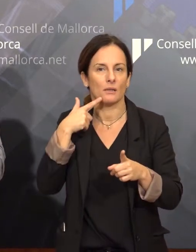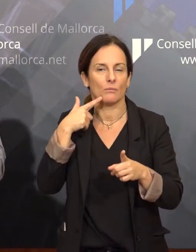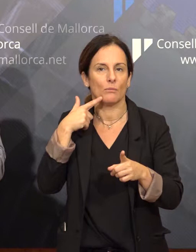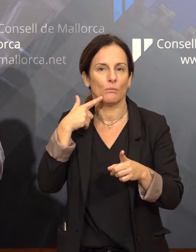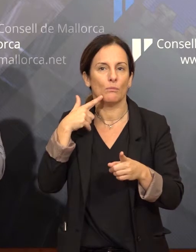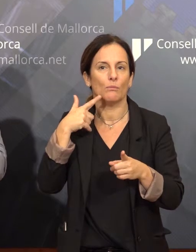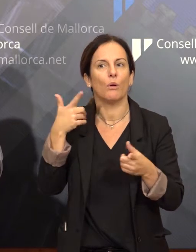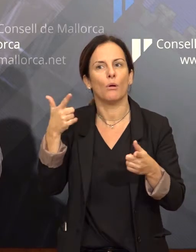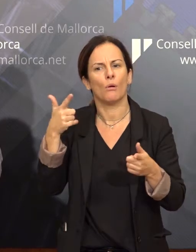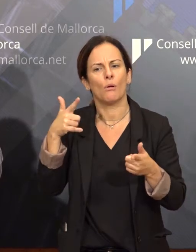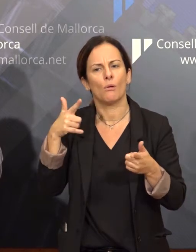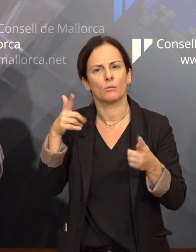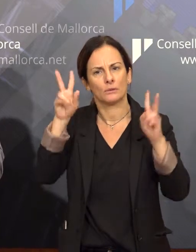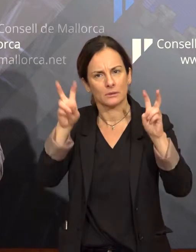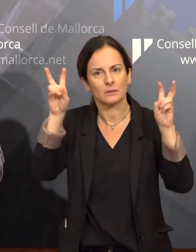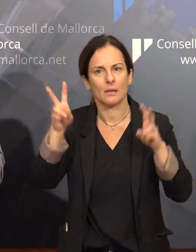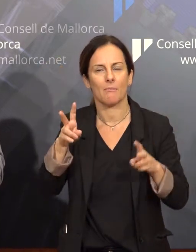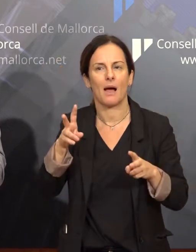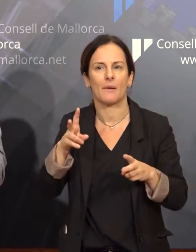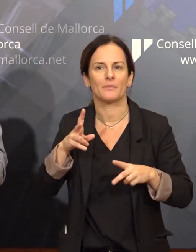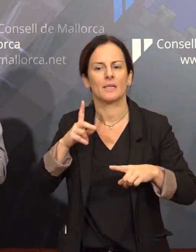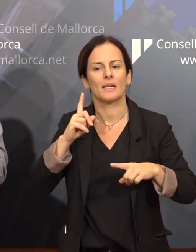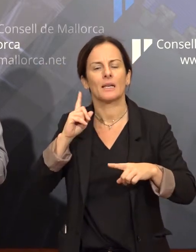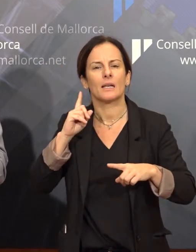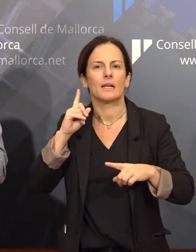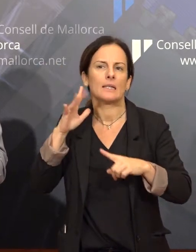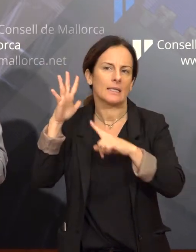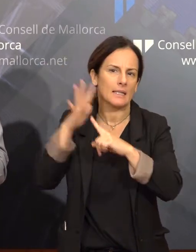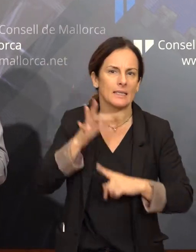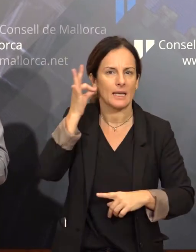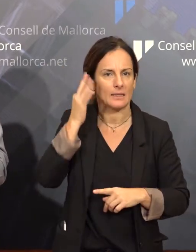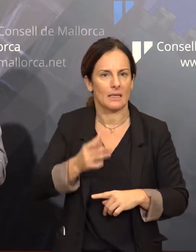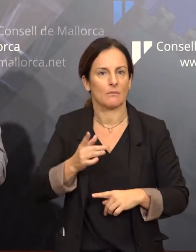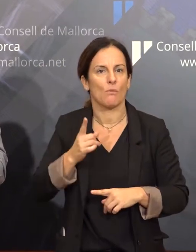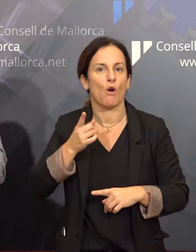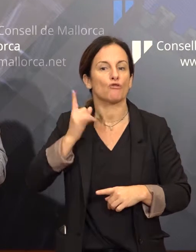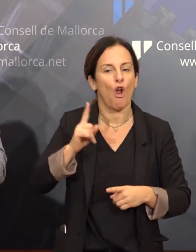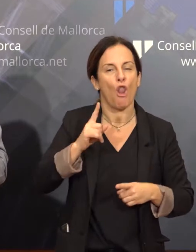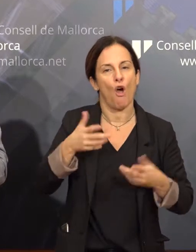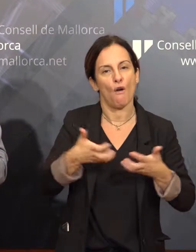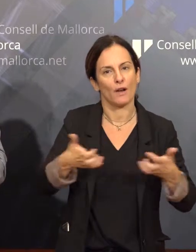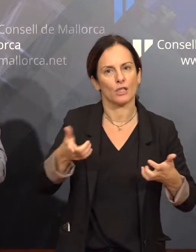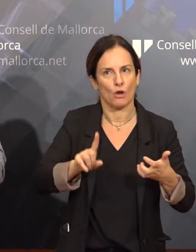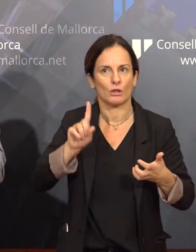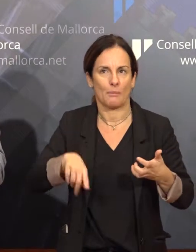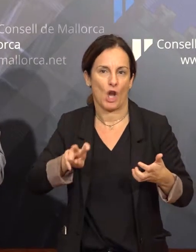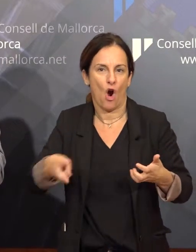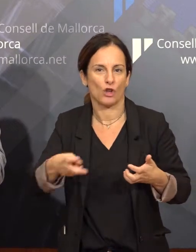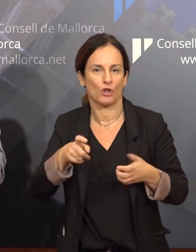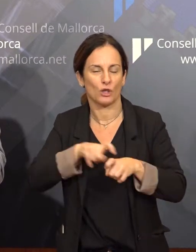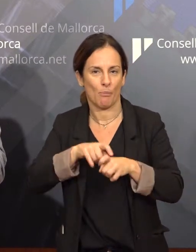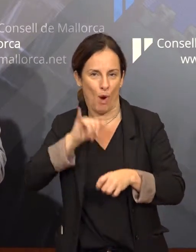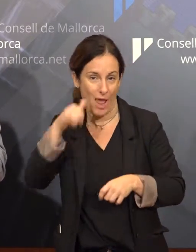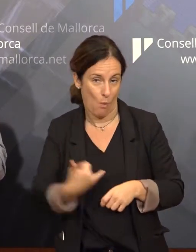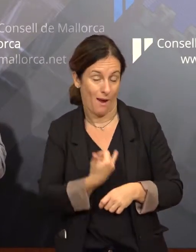dins d'altres tipus de llenguatge si no només escrit. Bé, cal dir que des del 2010 no s'havia